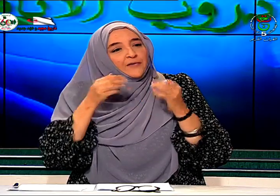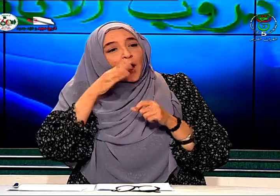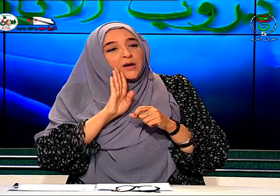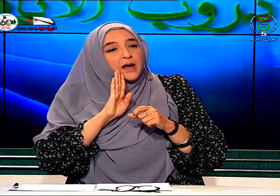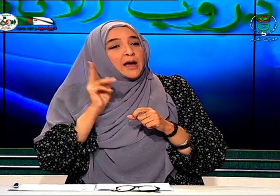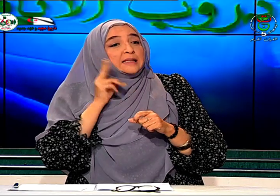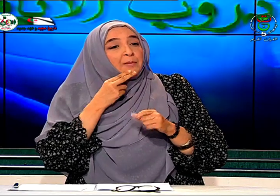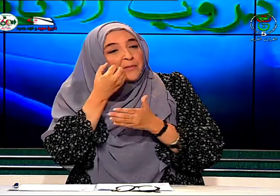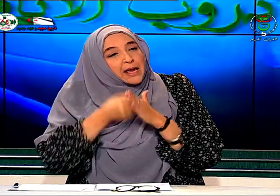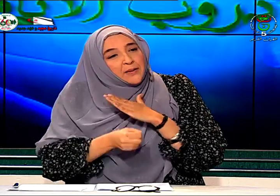الأولياء صمم الإبن